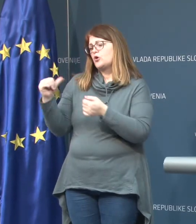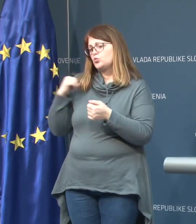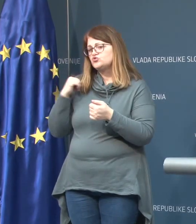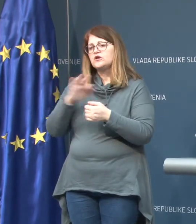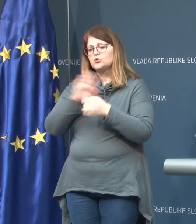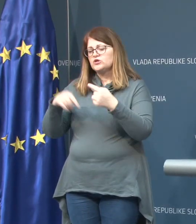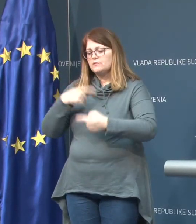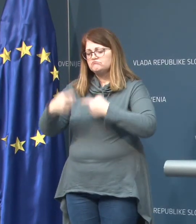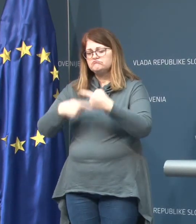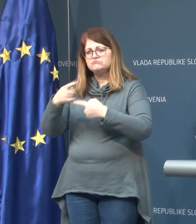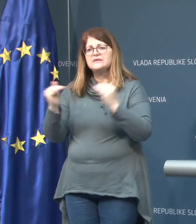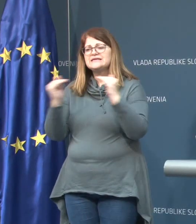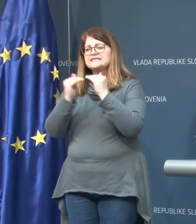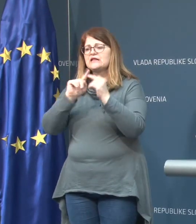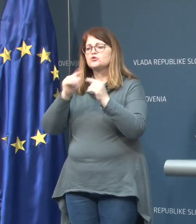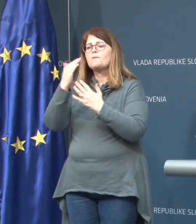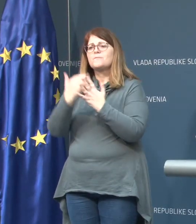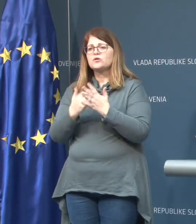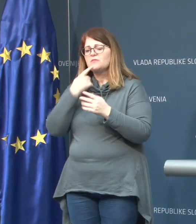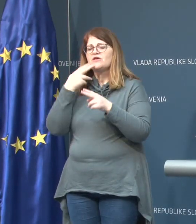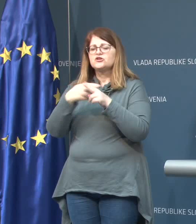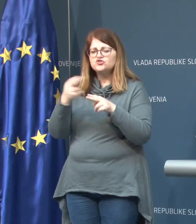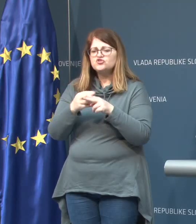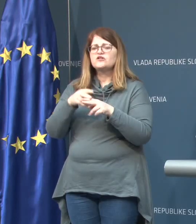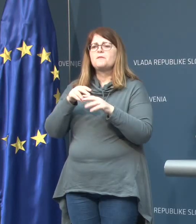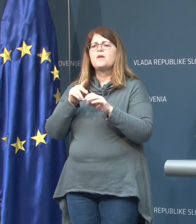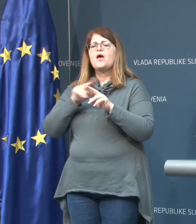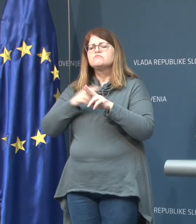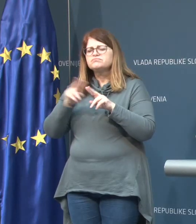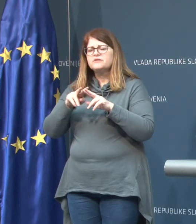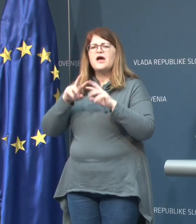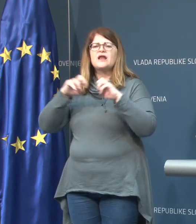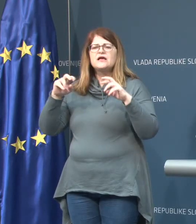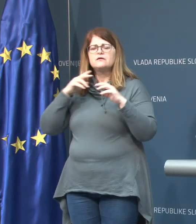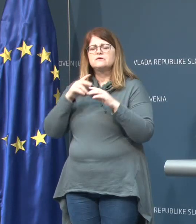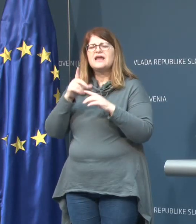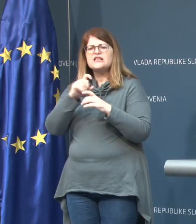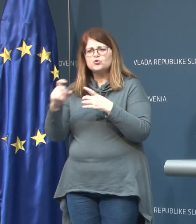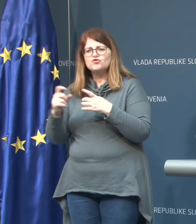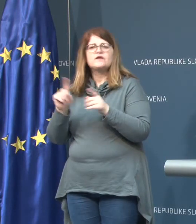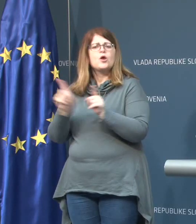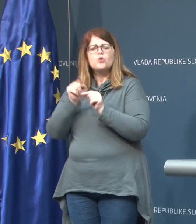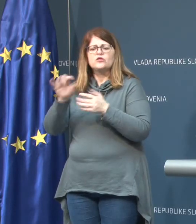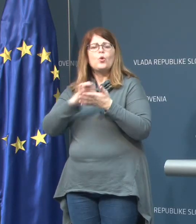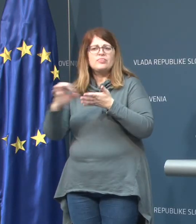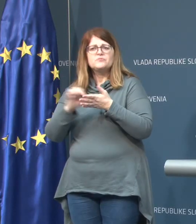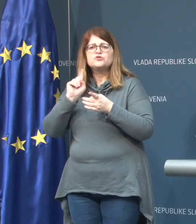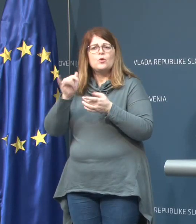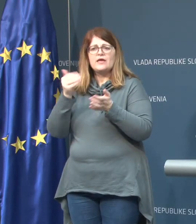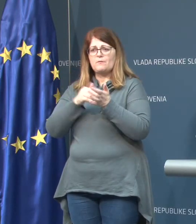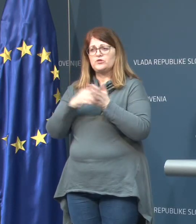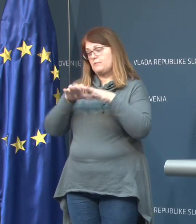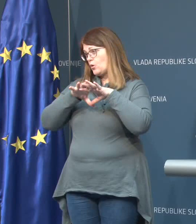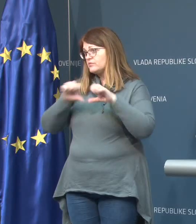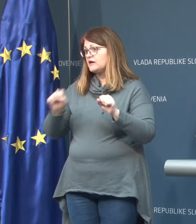vsi postopki potekali skladno s protokolom, se pravi, s čiščenim, razkoževanjem in prezaščevanjem, tako kot je to po protokolu napisano, kaj je potrebno